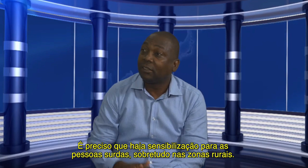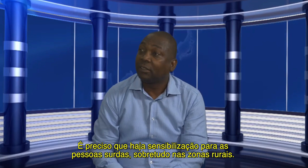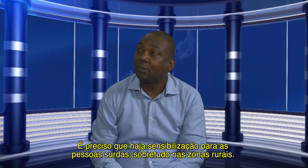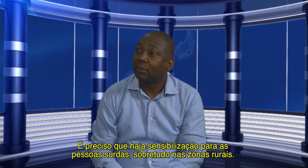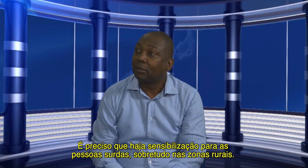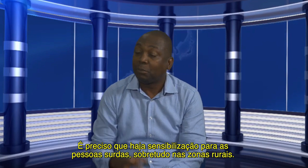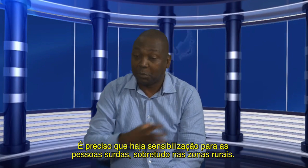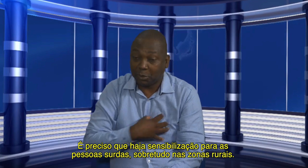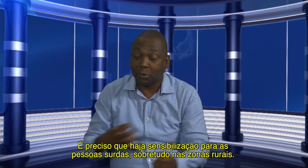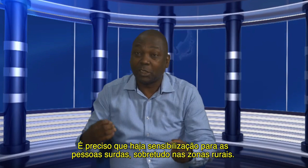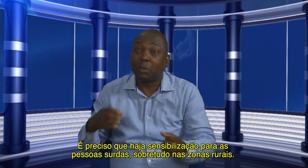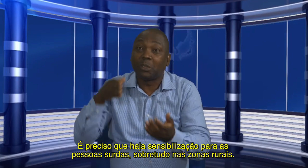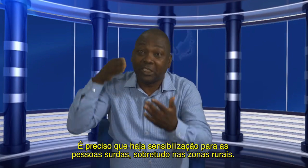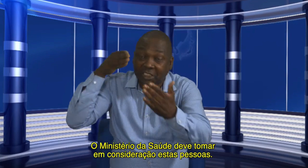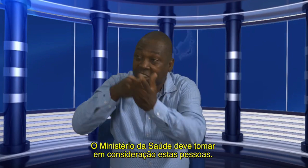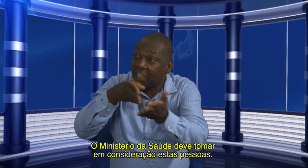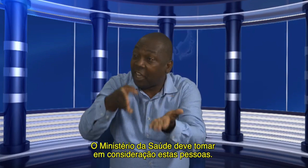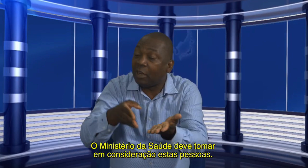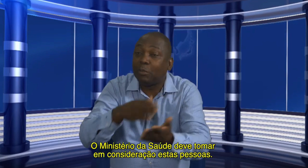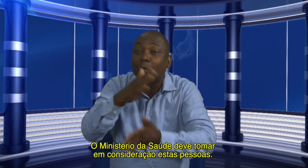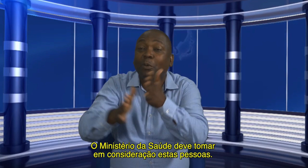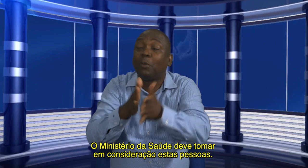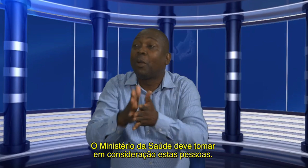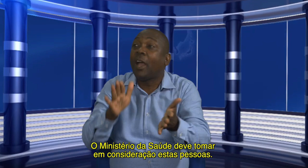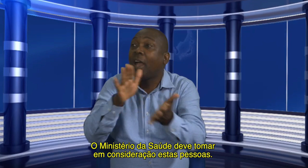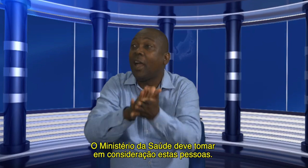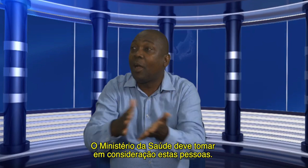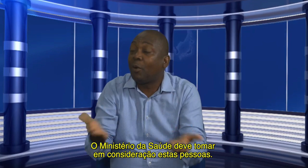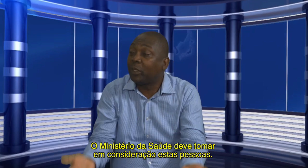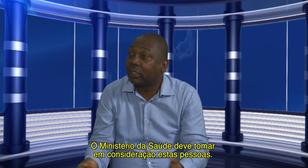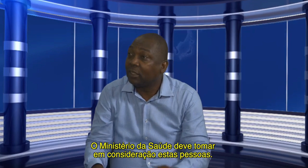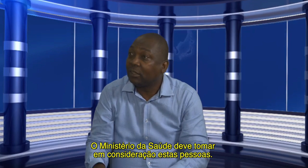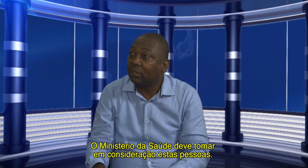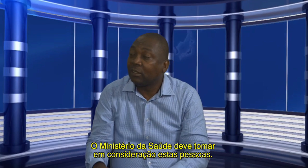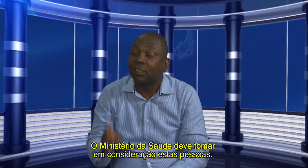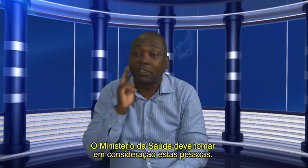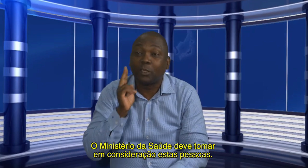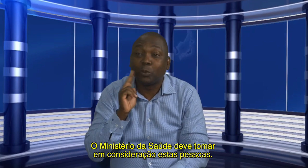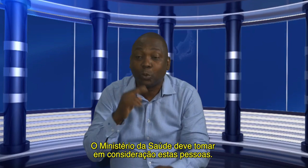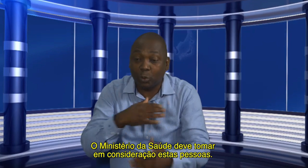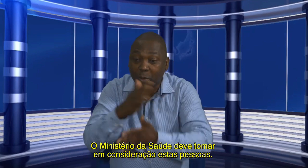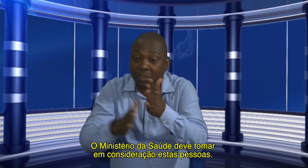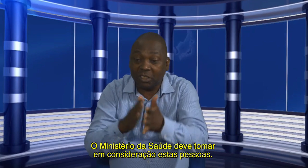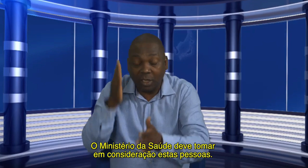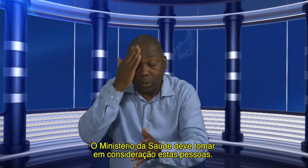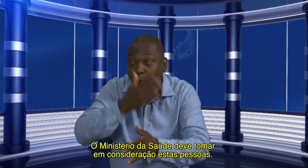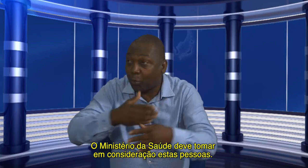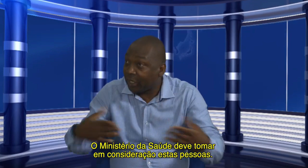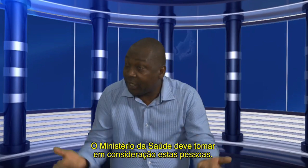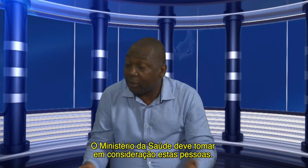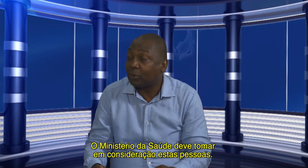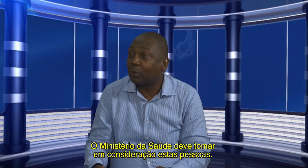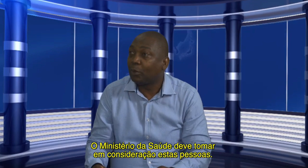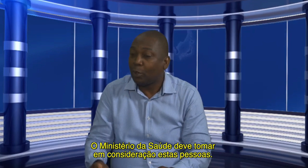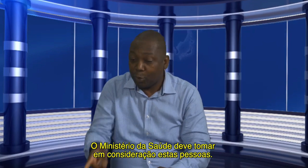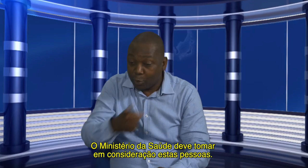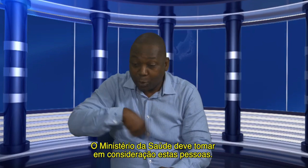seria melhor. Então, o Ministério da Saúde não ter abrangido as pessoas em nível das zonas rurais.